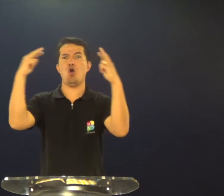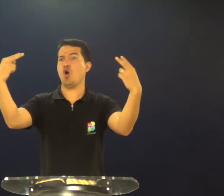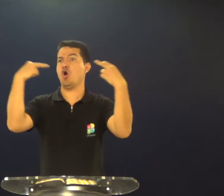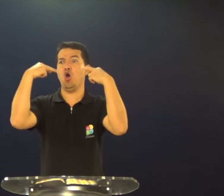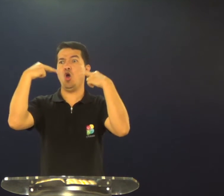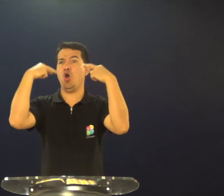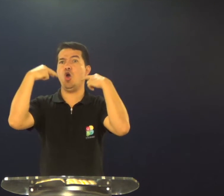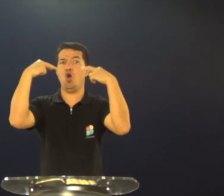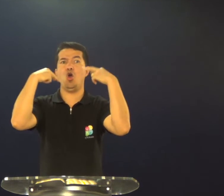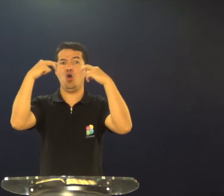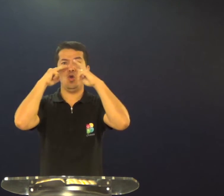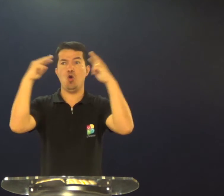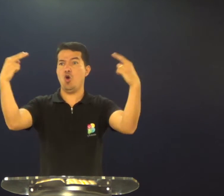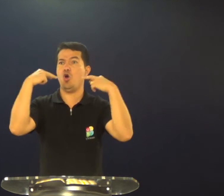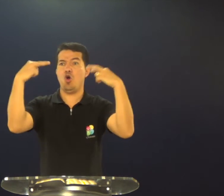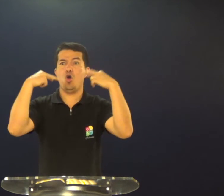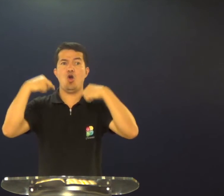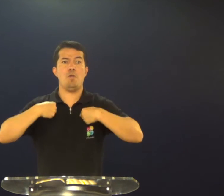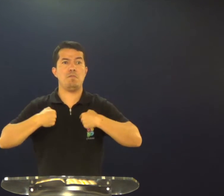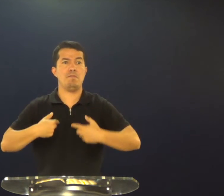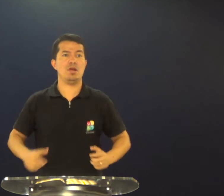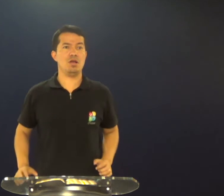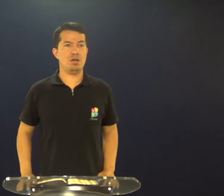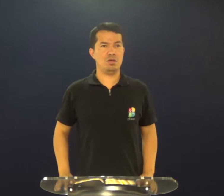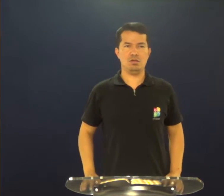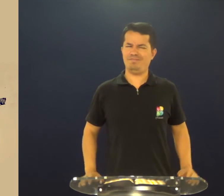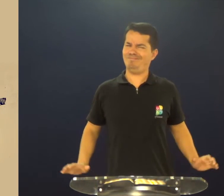a nossa própria vida, olhamos só para a gente,